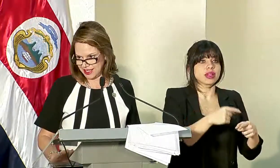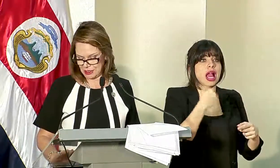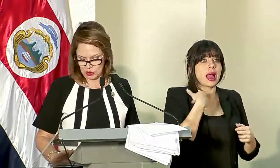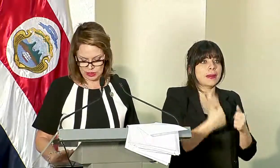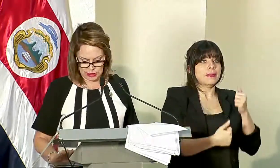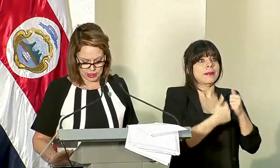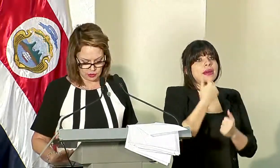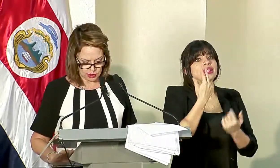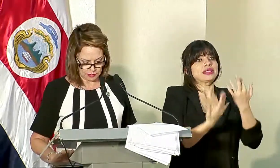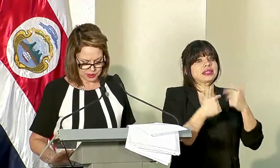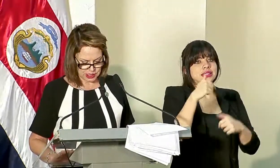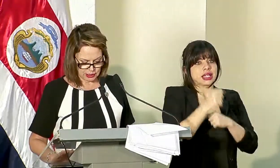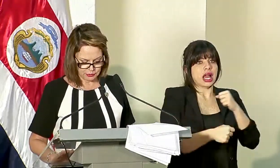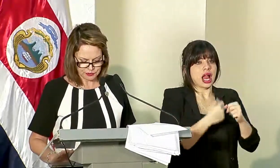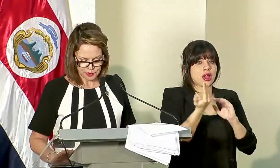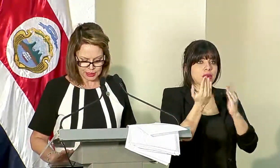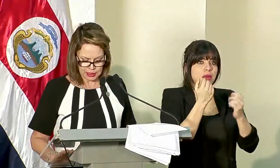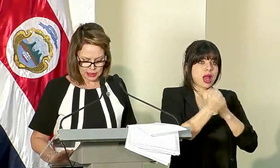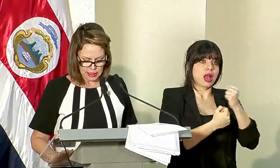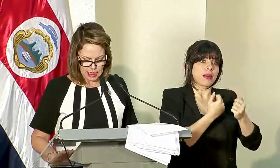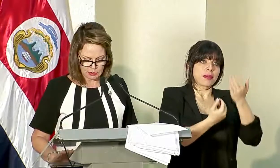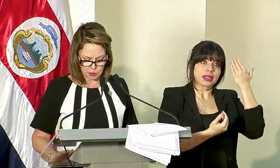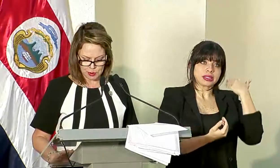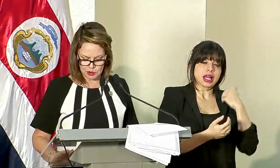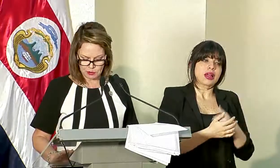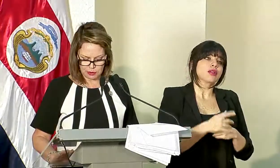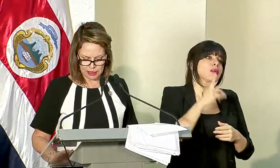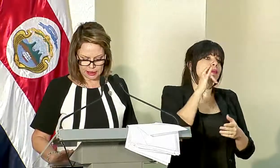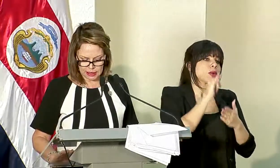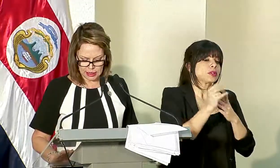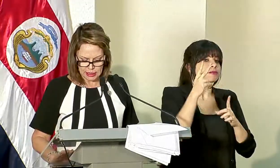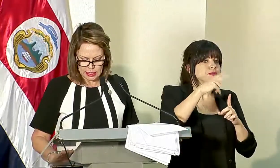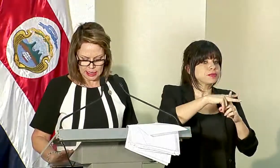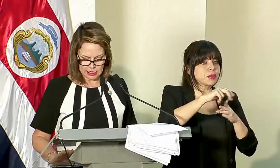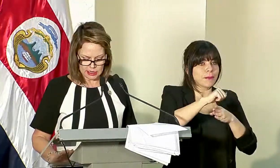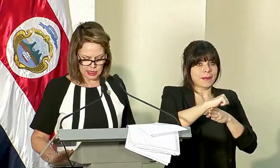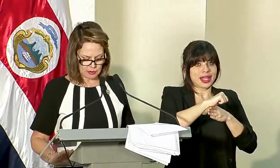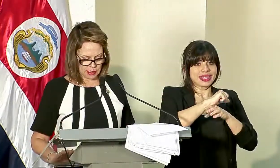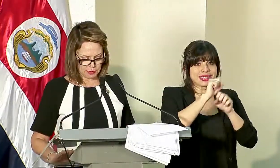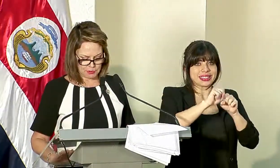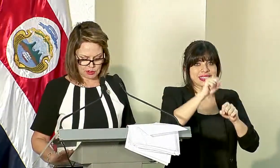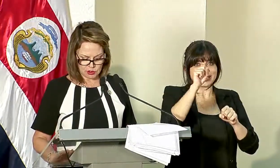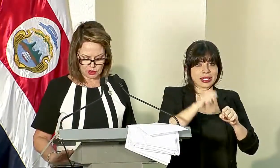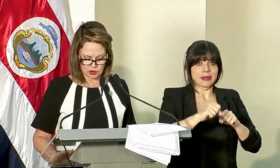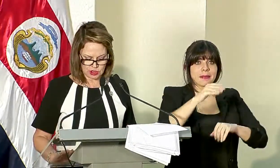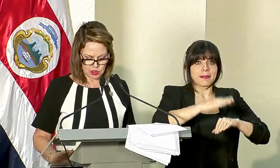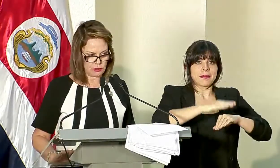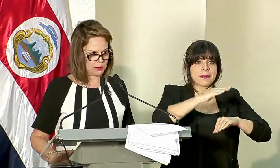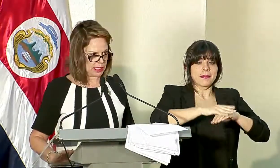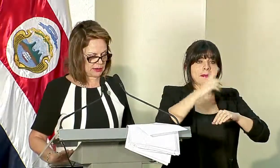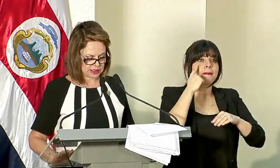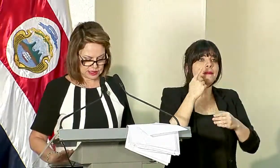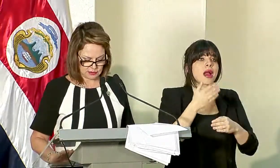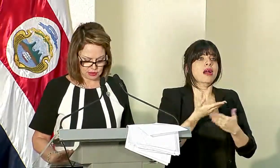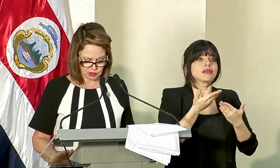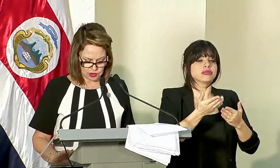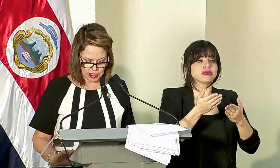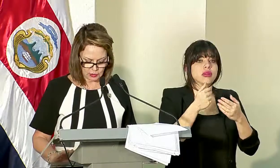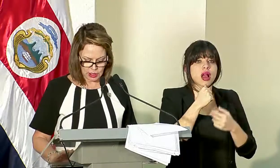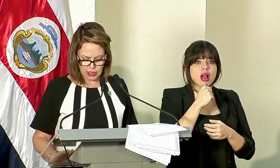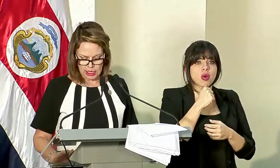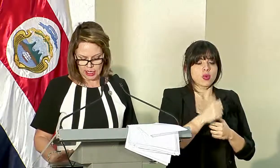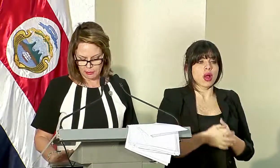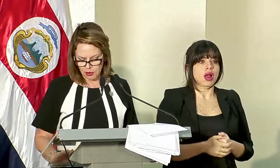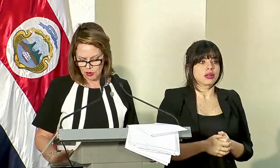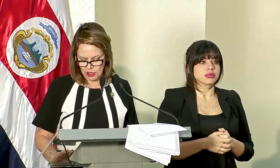más incendios este año que el pasado. Y hemos puesto en práctica el sistema de permisos de concesión para el abastecimiento